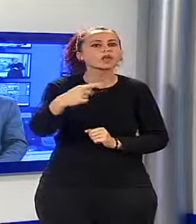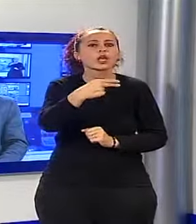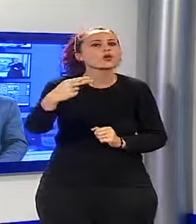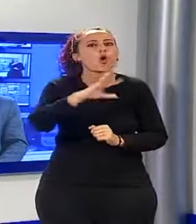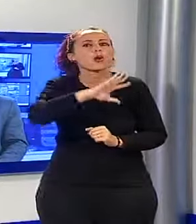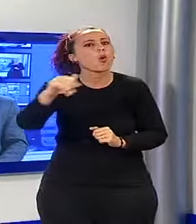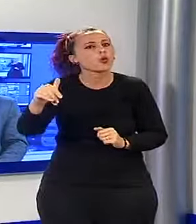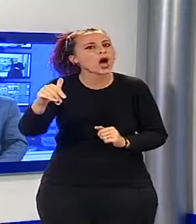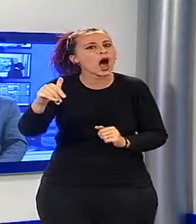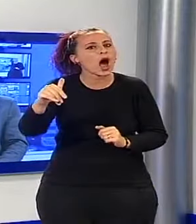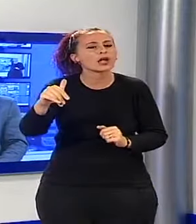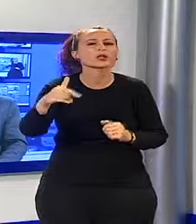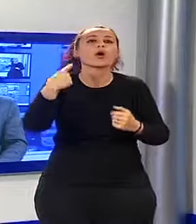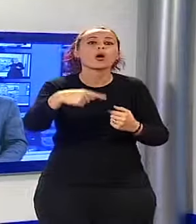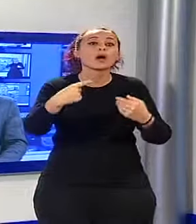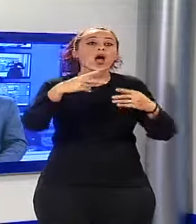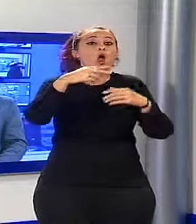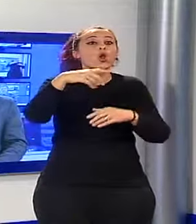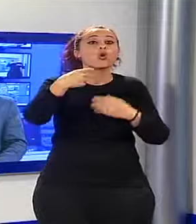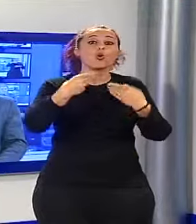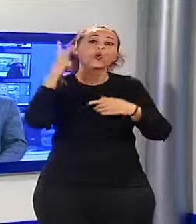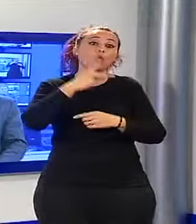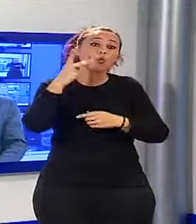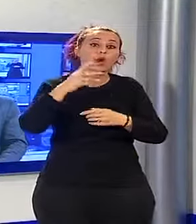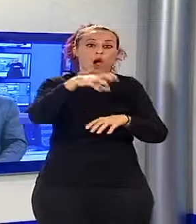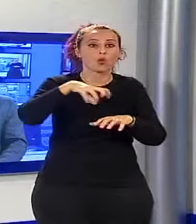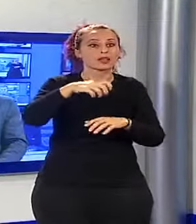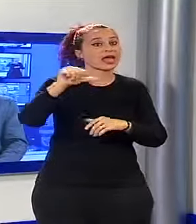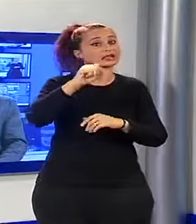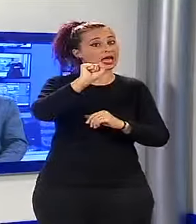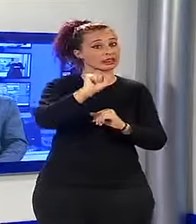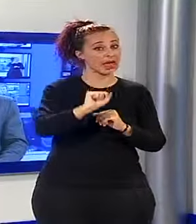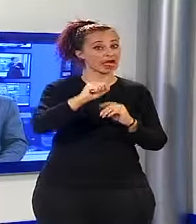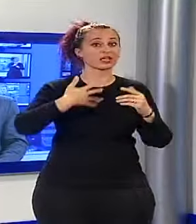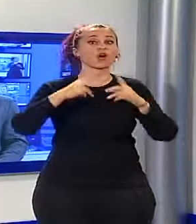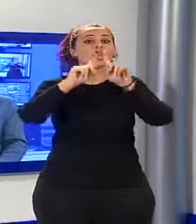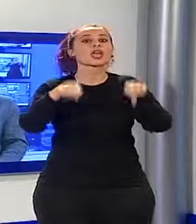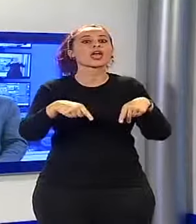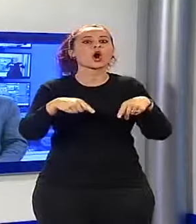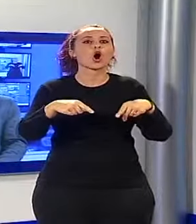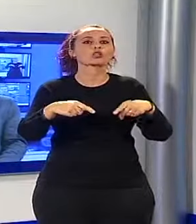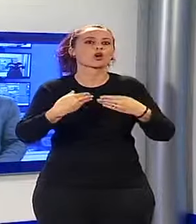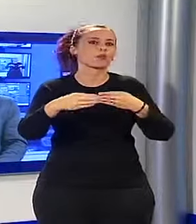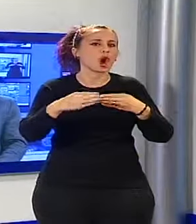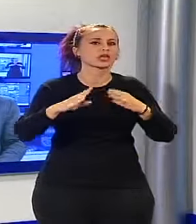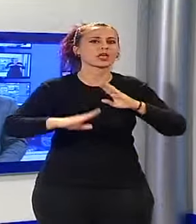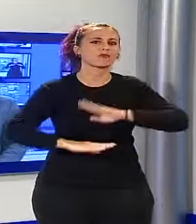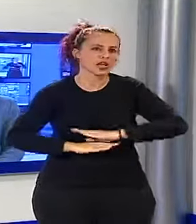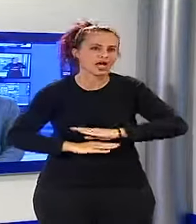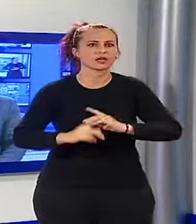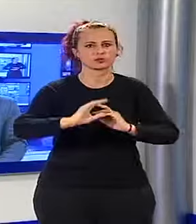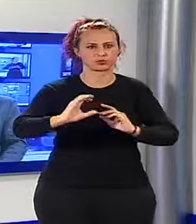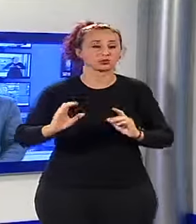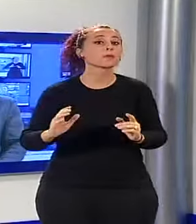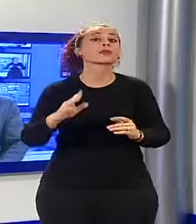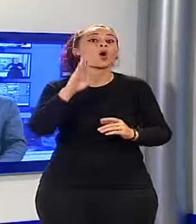aperto a Lucca, nel quartiere di Sant'Anna, un negozio di infissi. Quando ha visto arrivare gli agenti ha fatto finta di sottoporsi ai